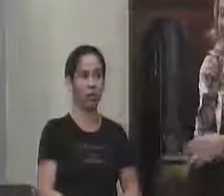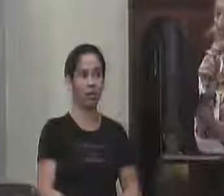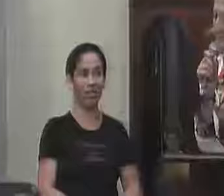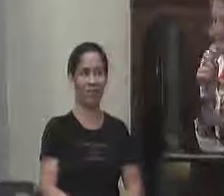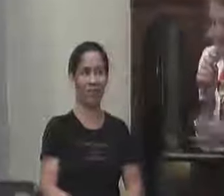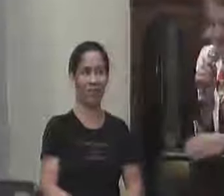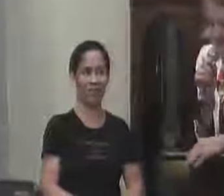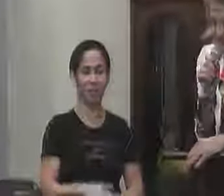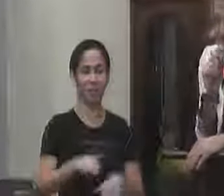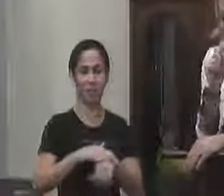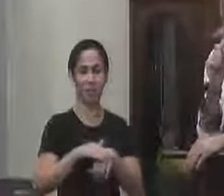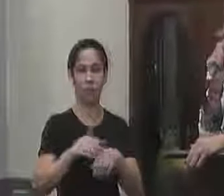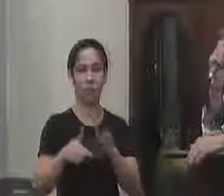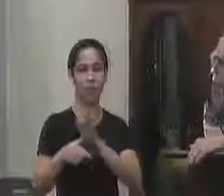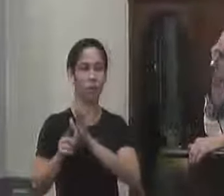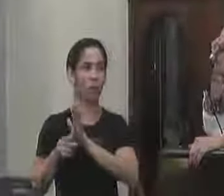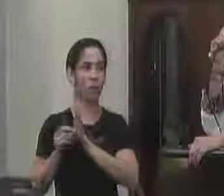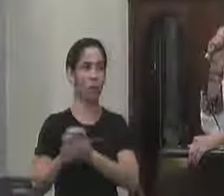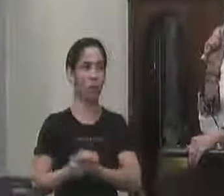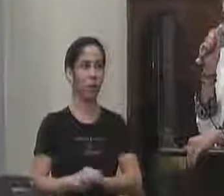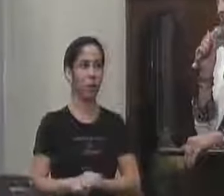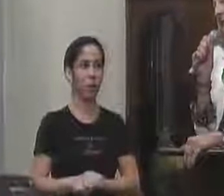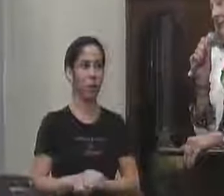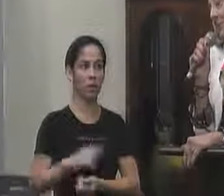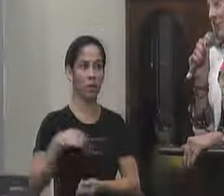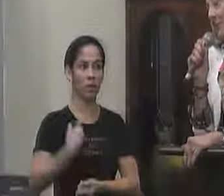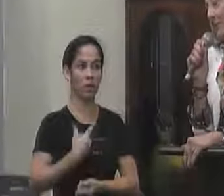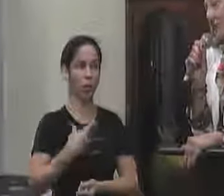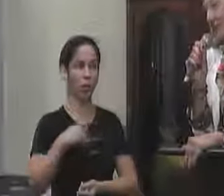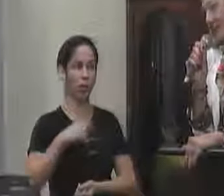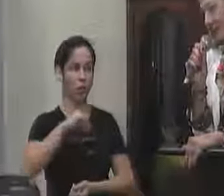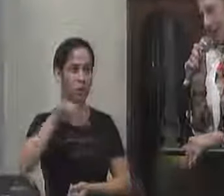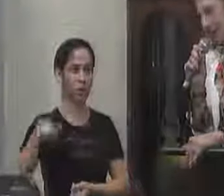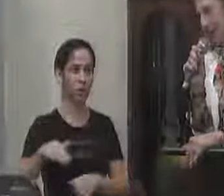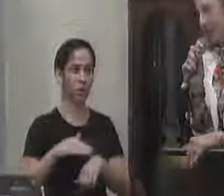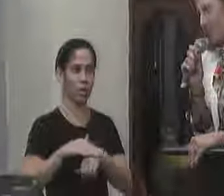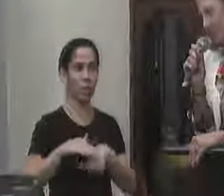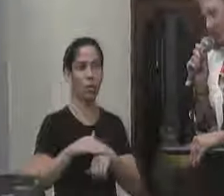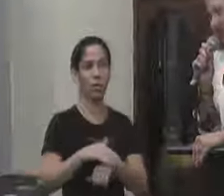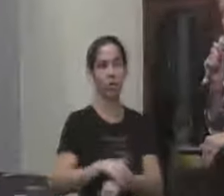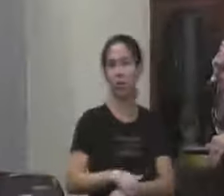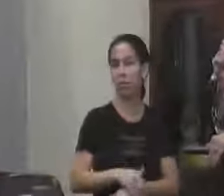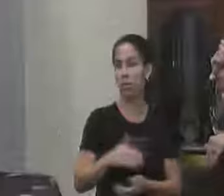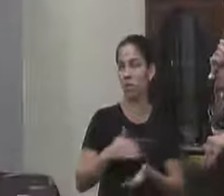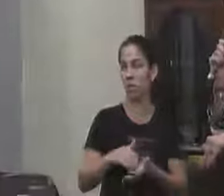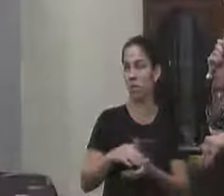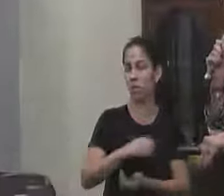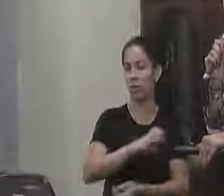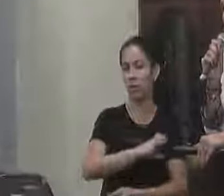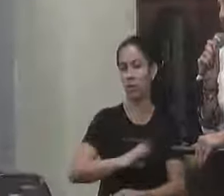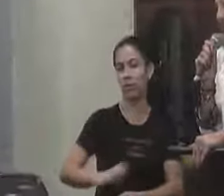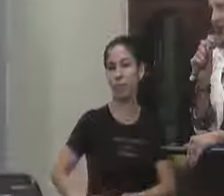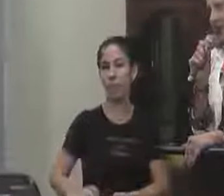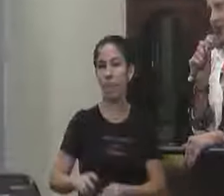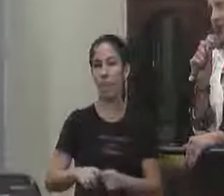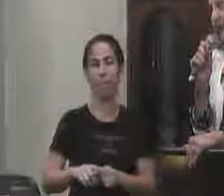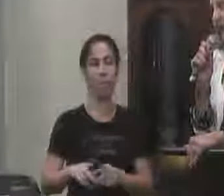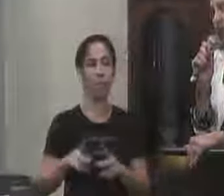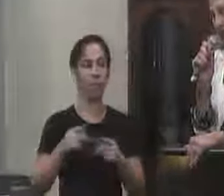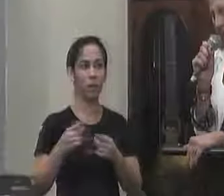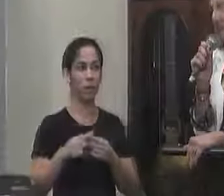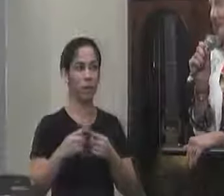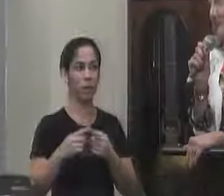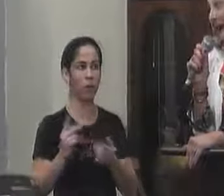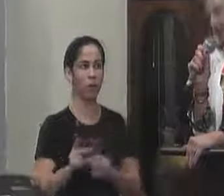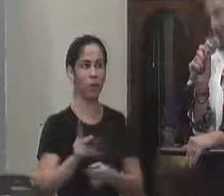estava até conversando aqui antes a gente teve a oportunidade de conversar com o secretário de estado exatamente para que